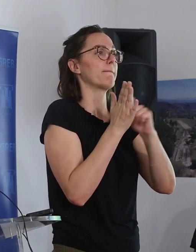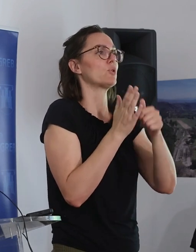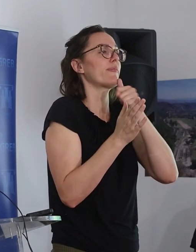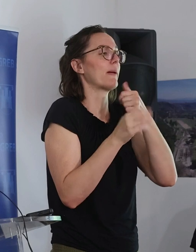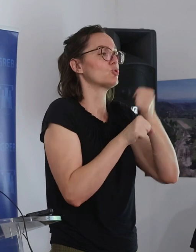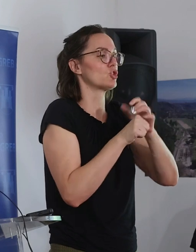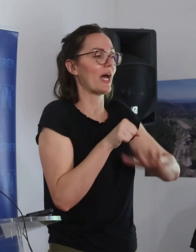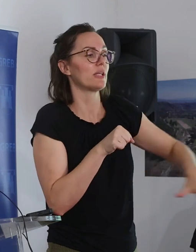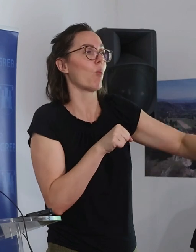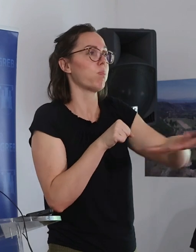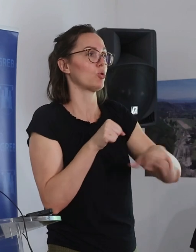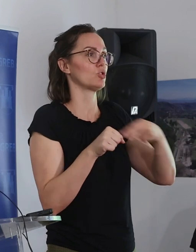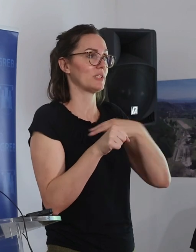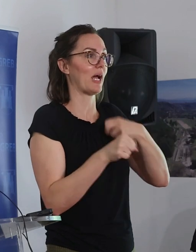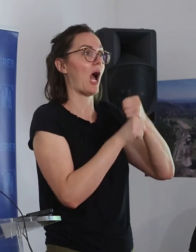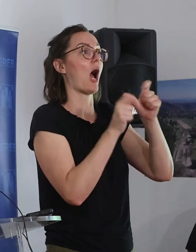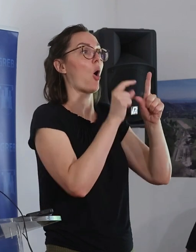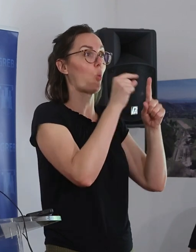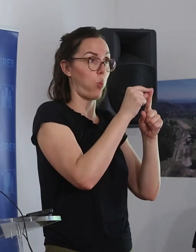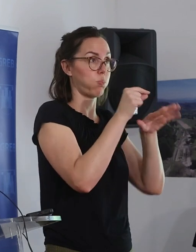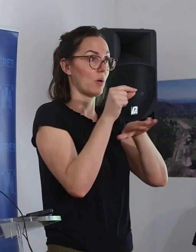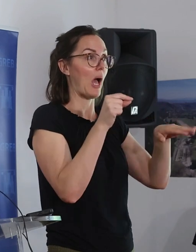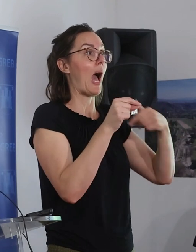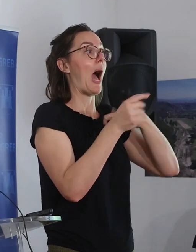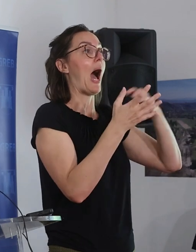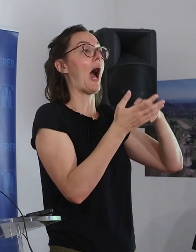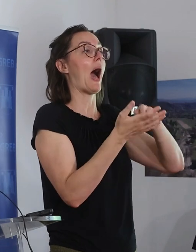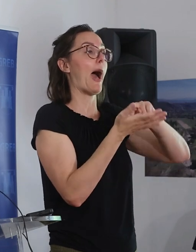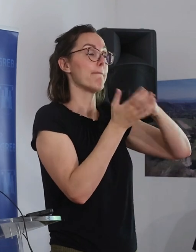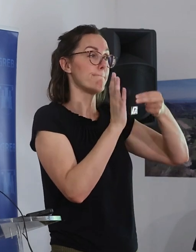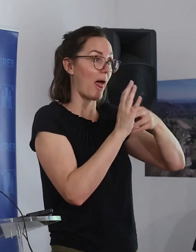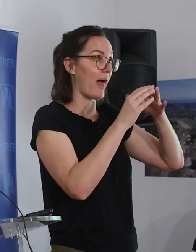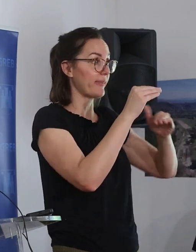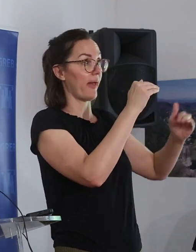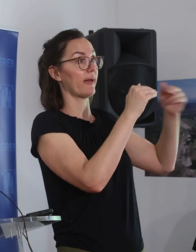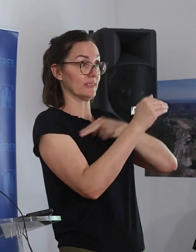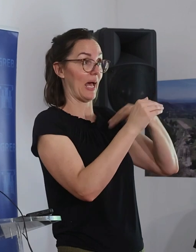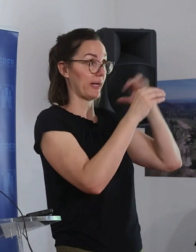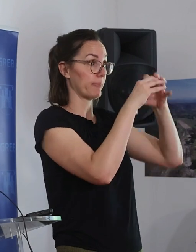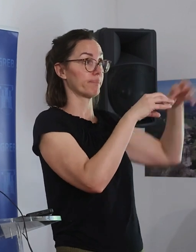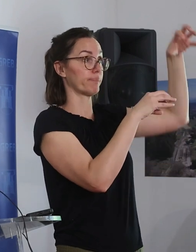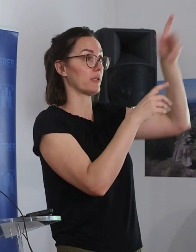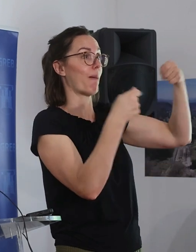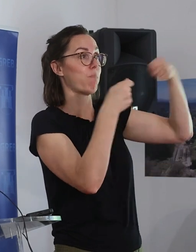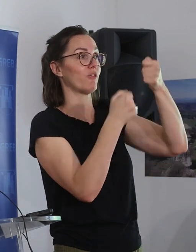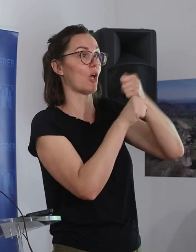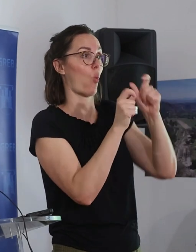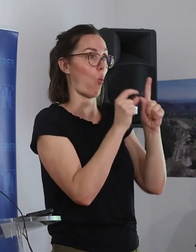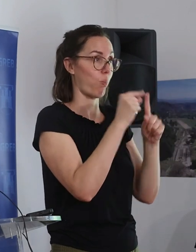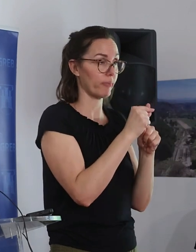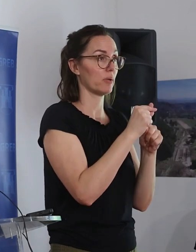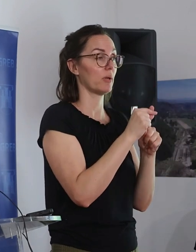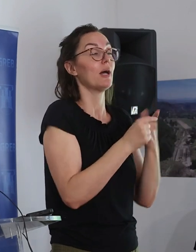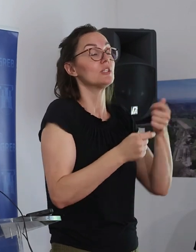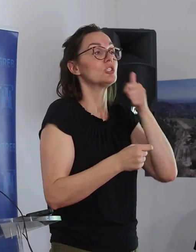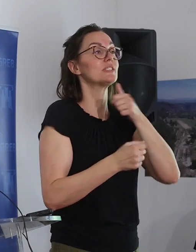građanovom području za koje vrijedi GUP. A za prostorni plan vrijedi za ostatak grada Zagreba koji nije u zoni GUP-a. A što se